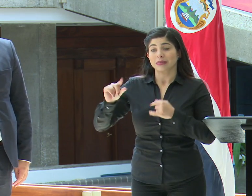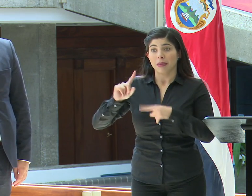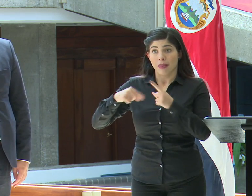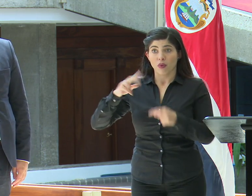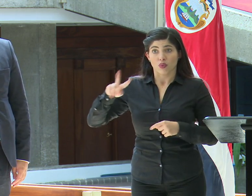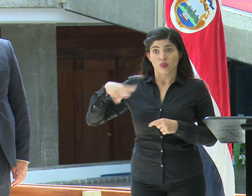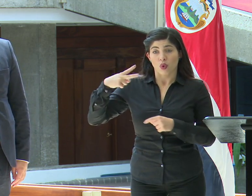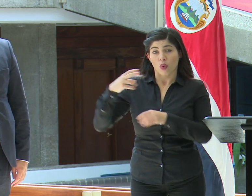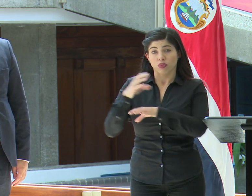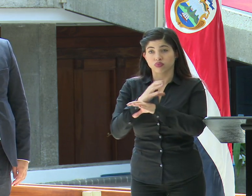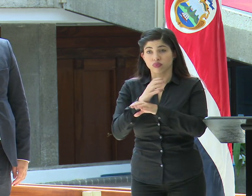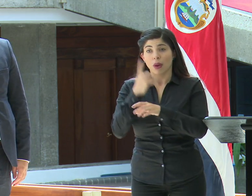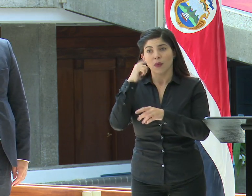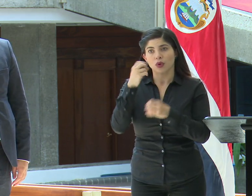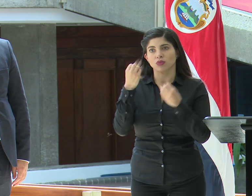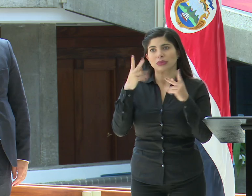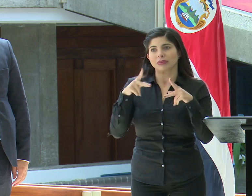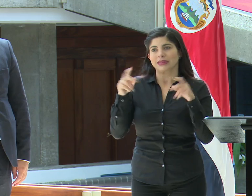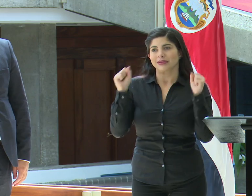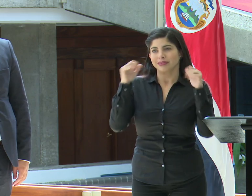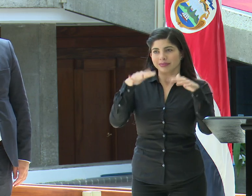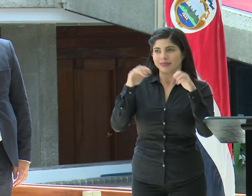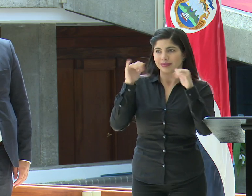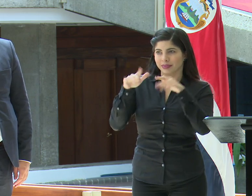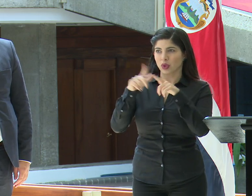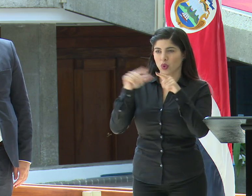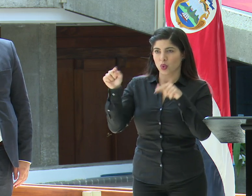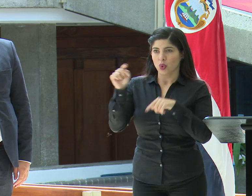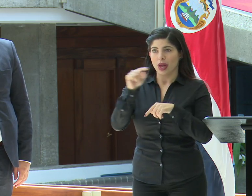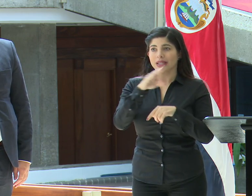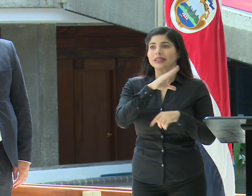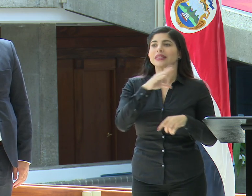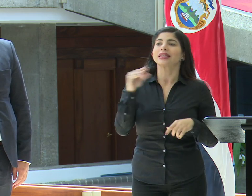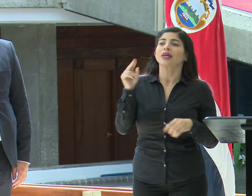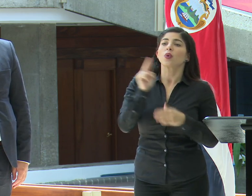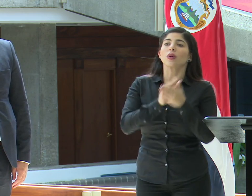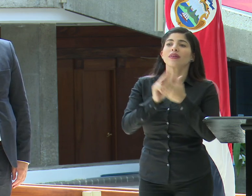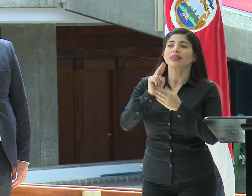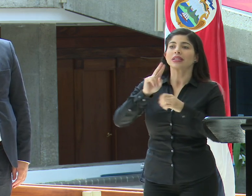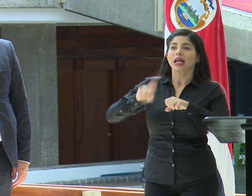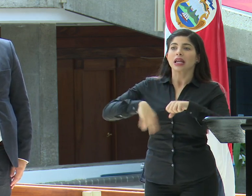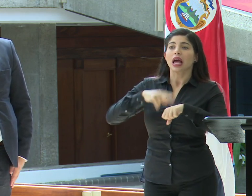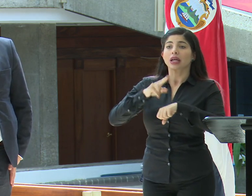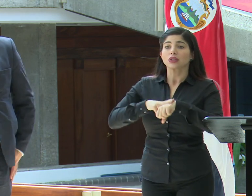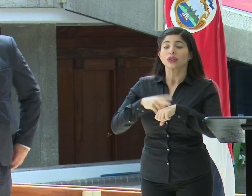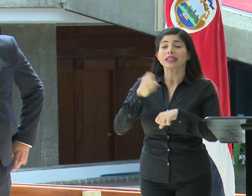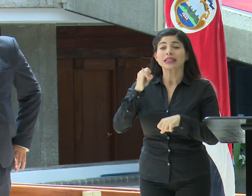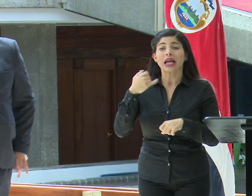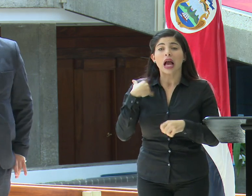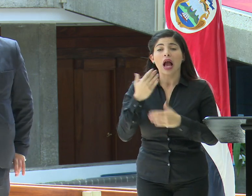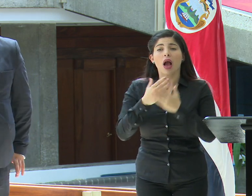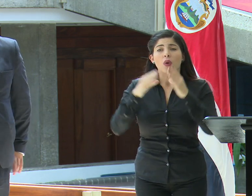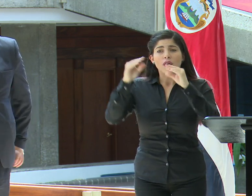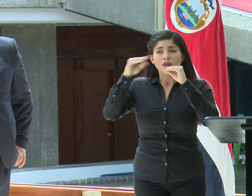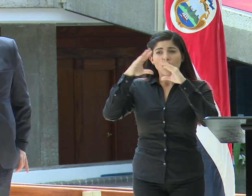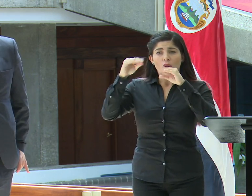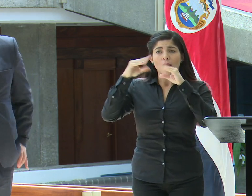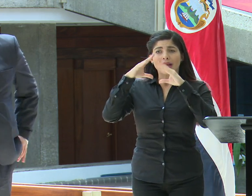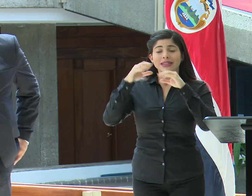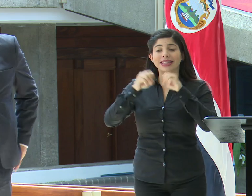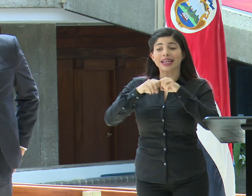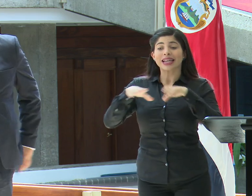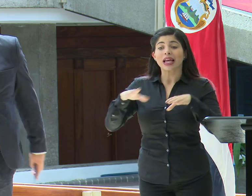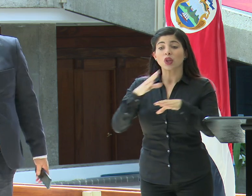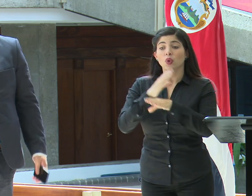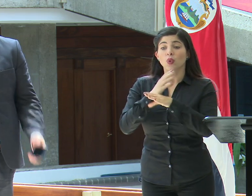son los días en donde hay más cantidad de gente en estos lugares. Y lo de la Universidad Nacional, si tienen información de que la red